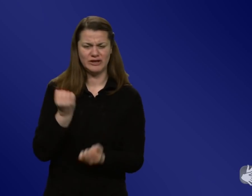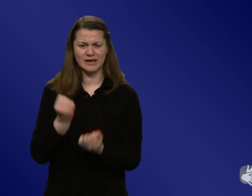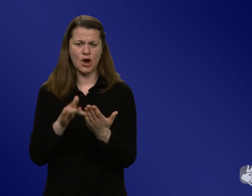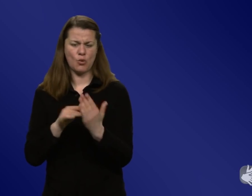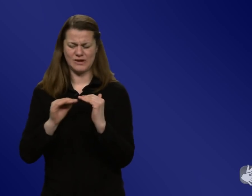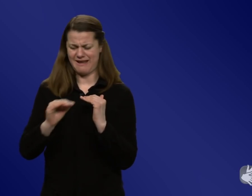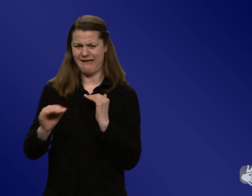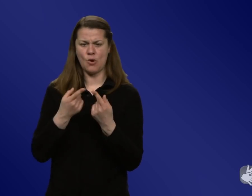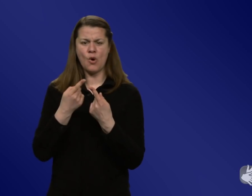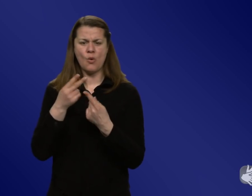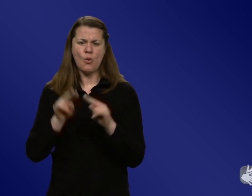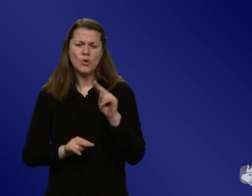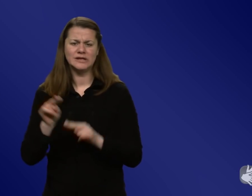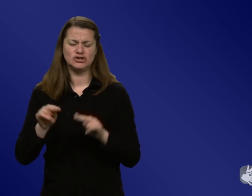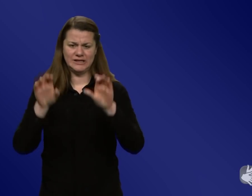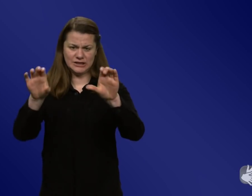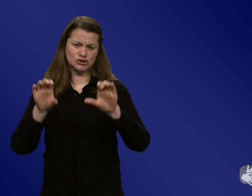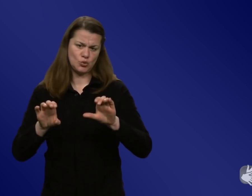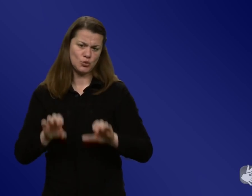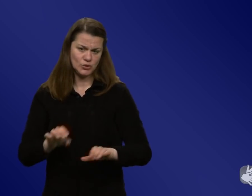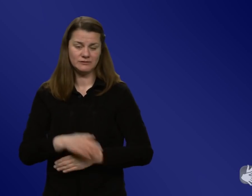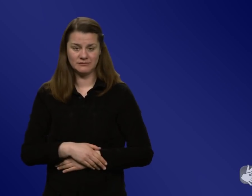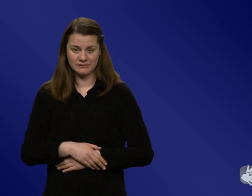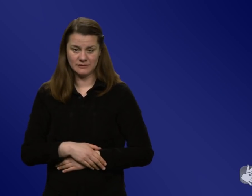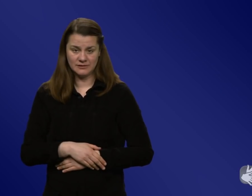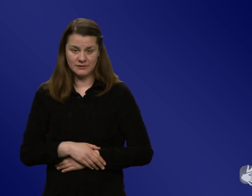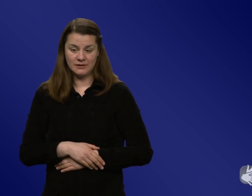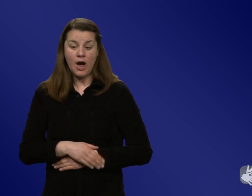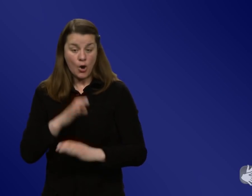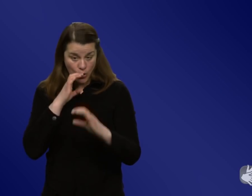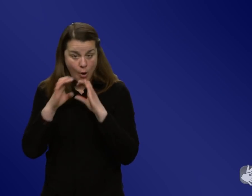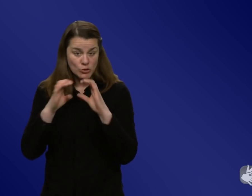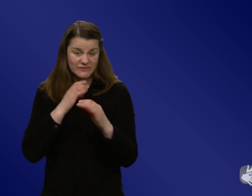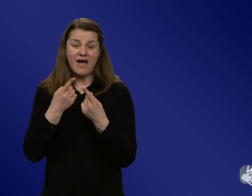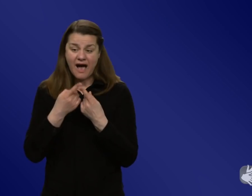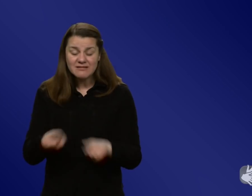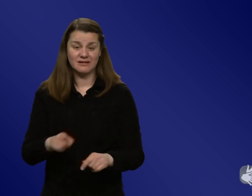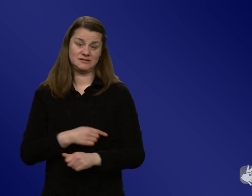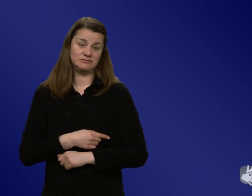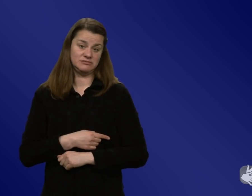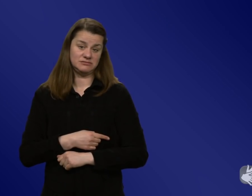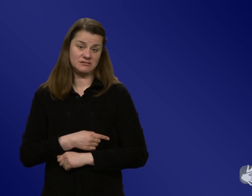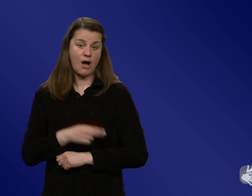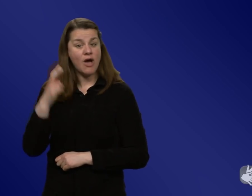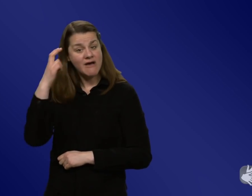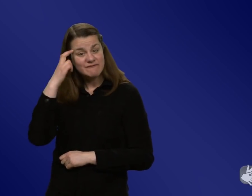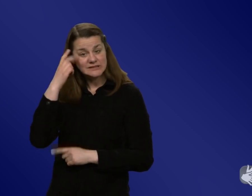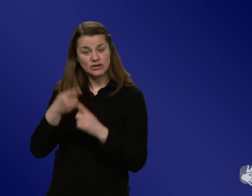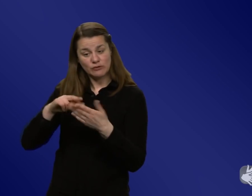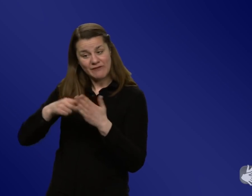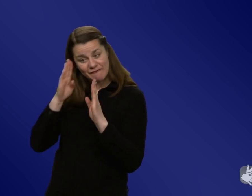unterschiedliche Dinge unterscheiden können. Die Kommunikationsstrategie ist das eine, Vertrauen in Wissenschaft und Politik ist nochmal was anderes.